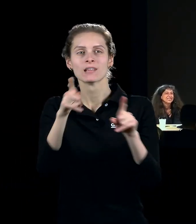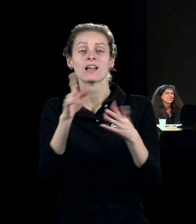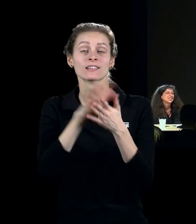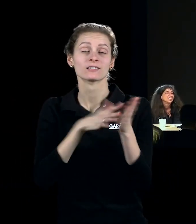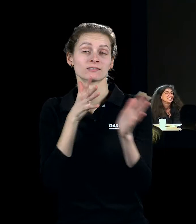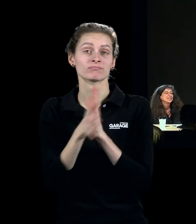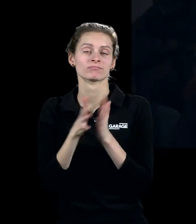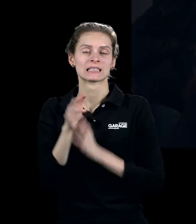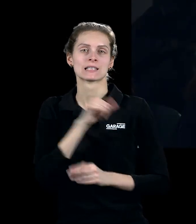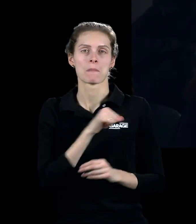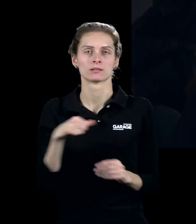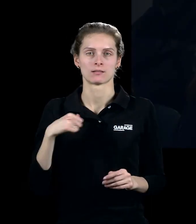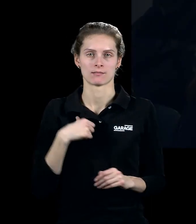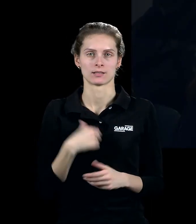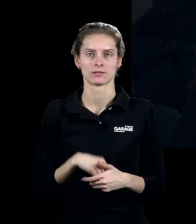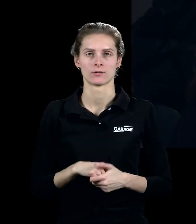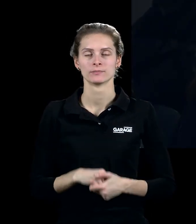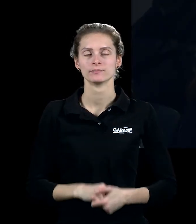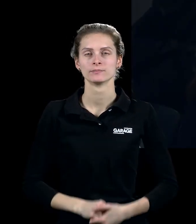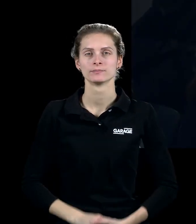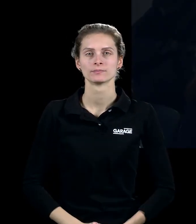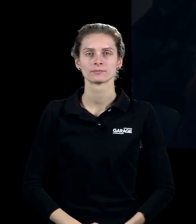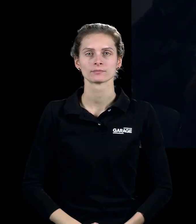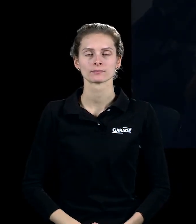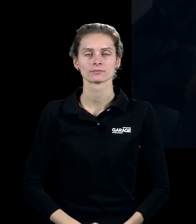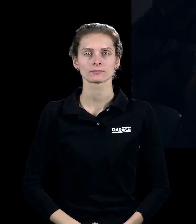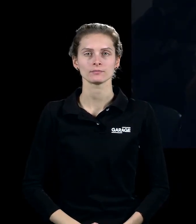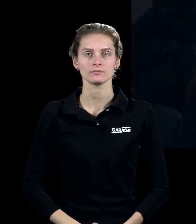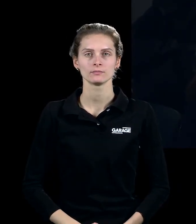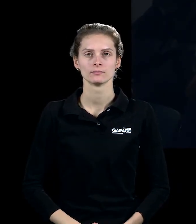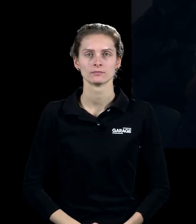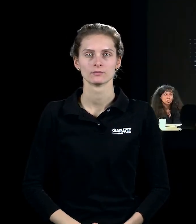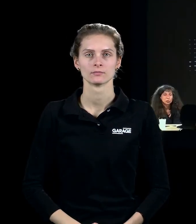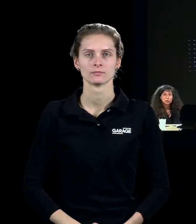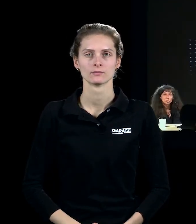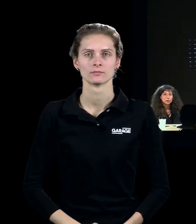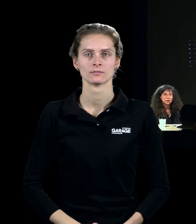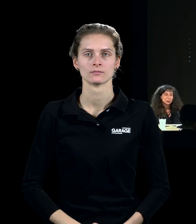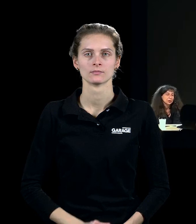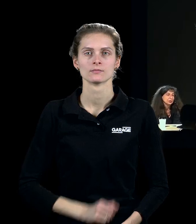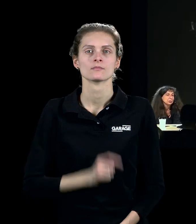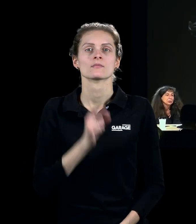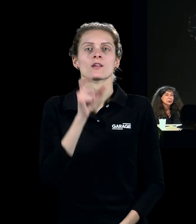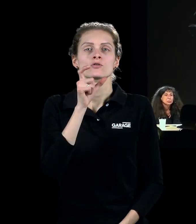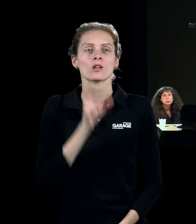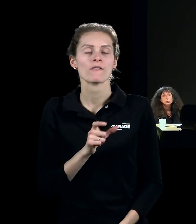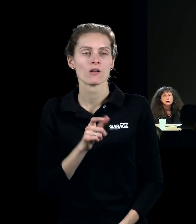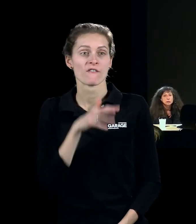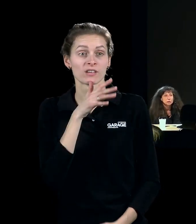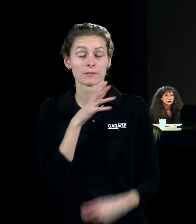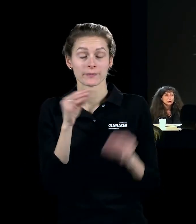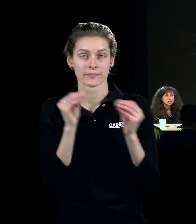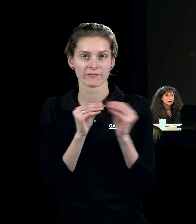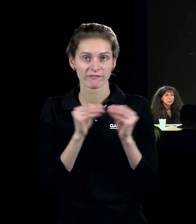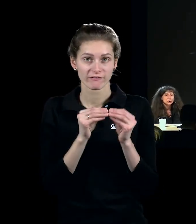исследовать самостоятельно, потому что человеком того же поколения, что и отопины, участники группы Зира, был, например,